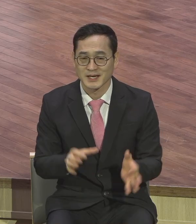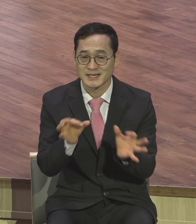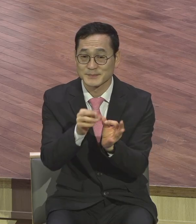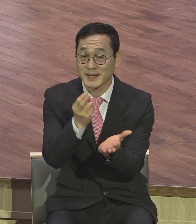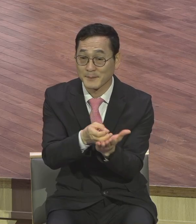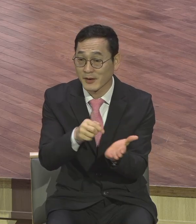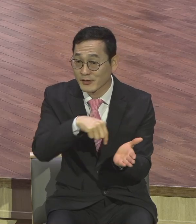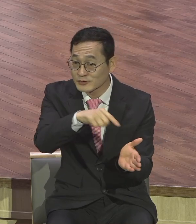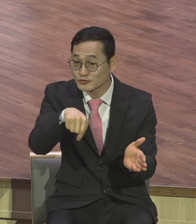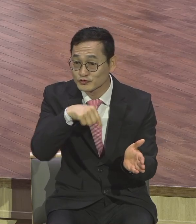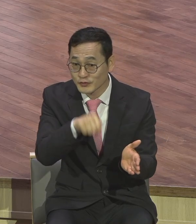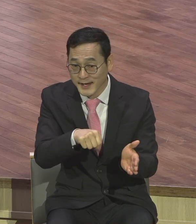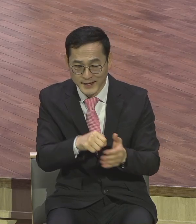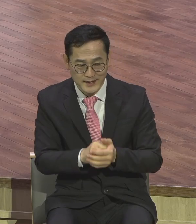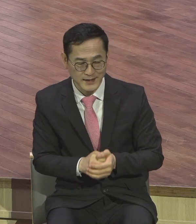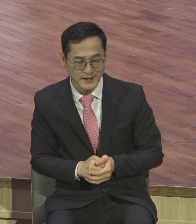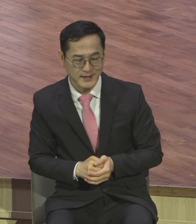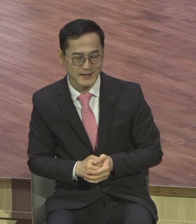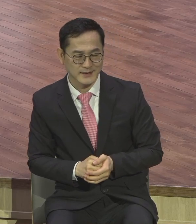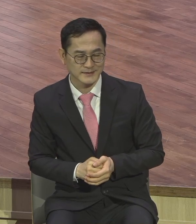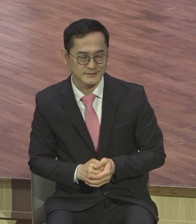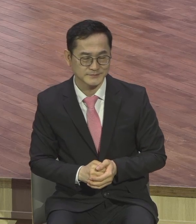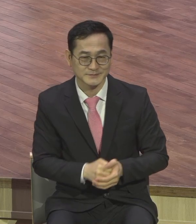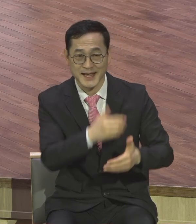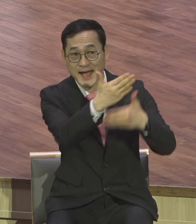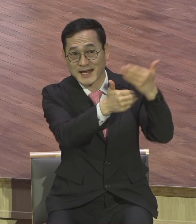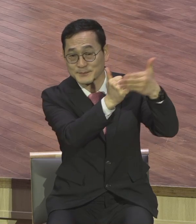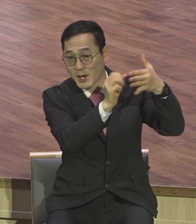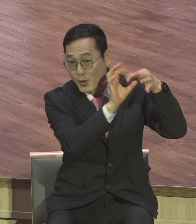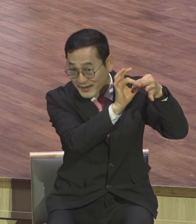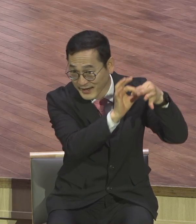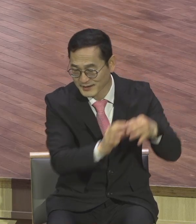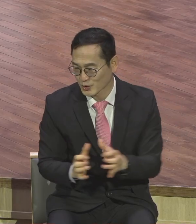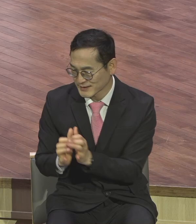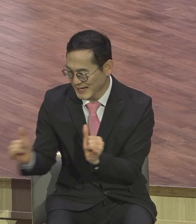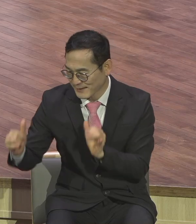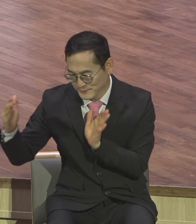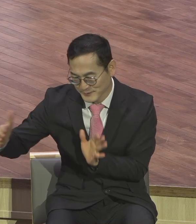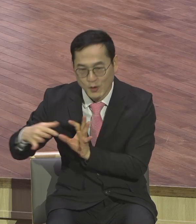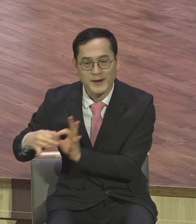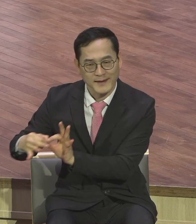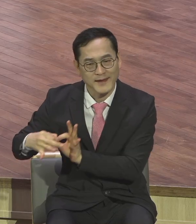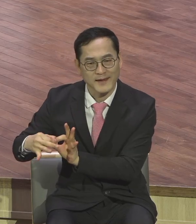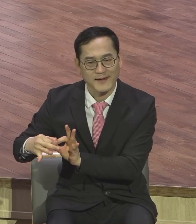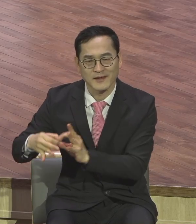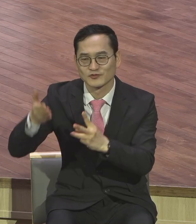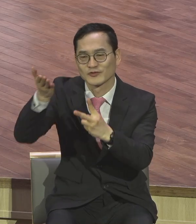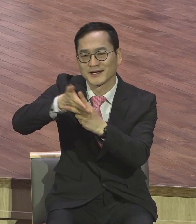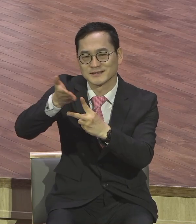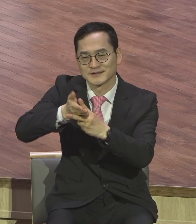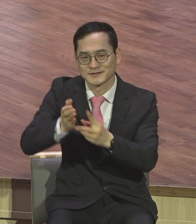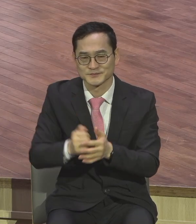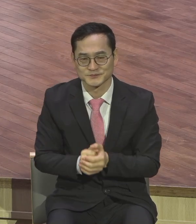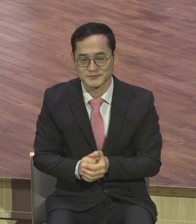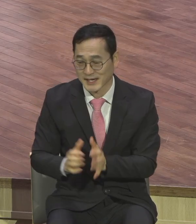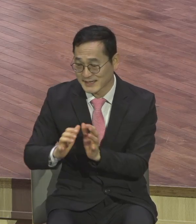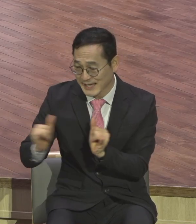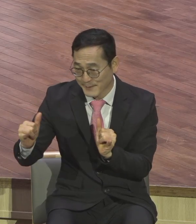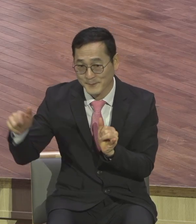대신관계 대신관계 대인관계를 이렇게 나누잖아요. 대인관계 제일 첫 계명이 첫째가